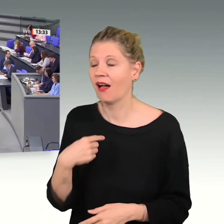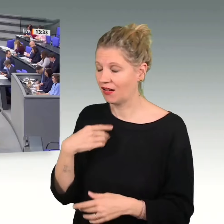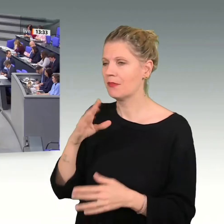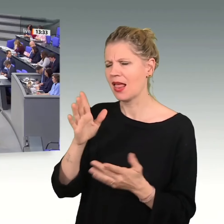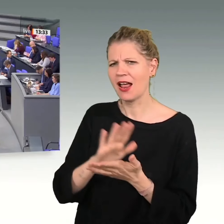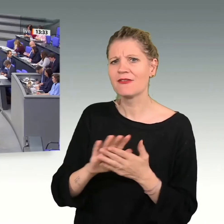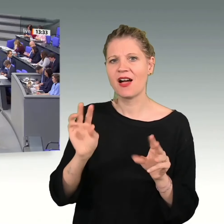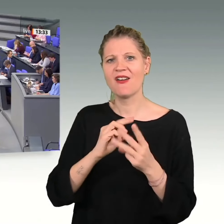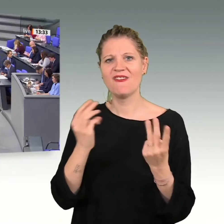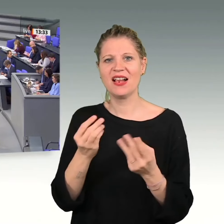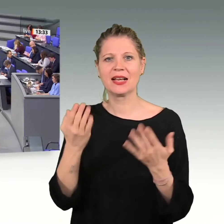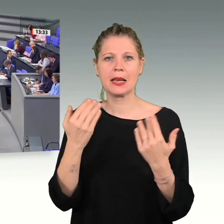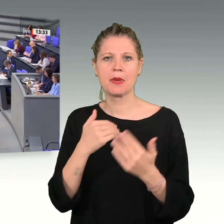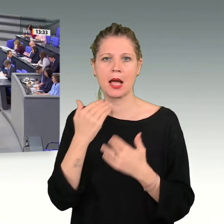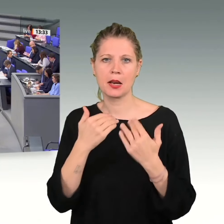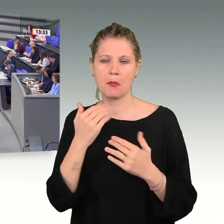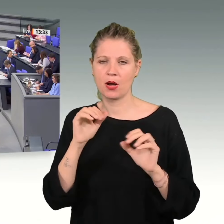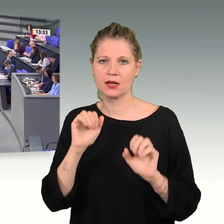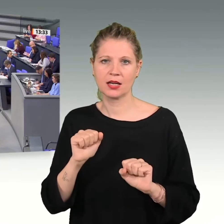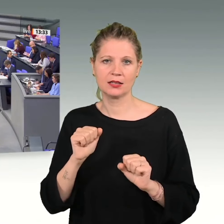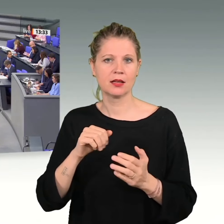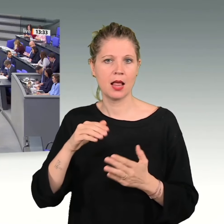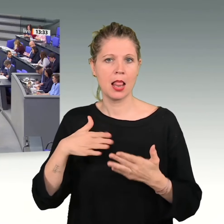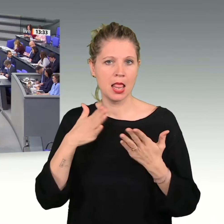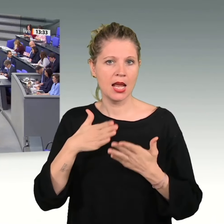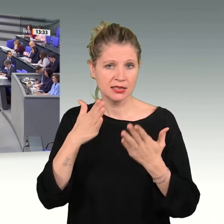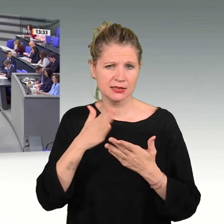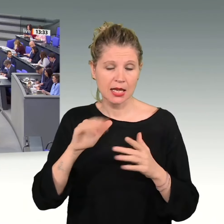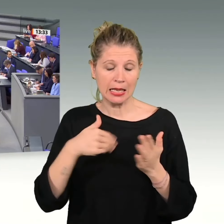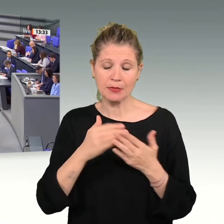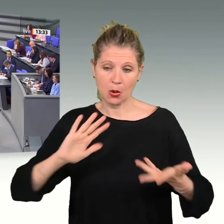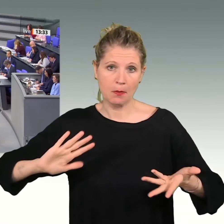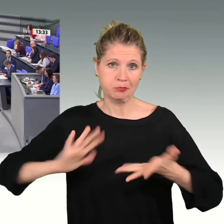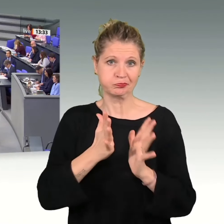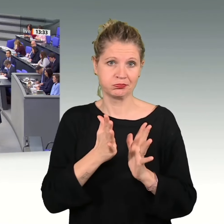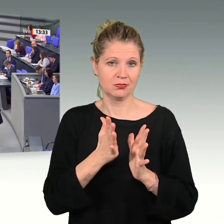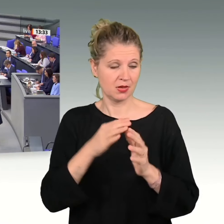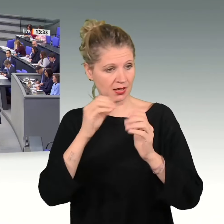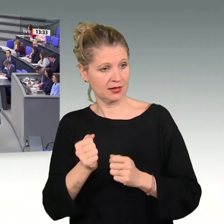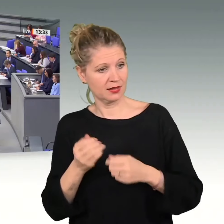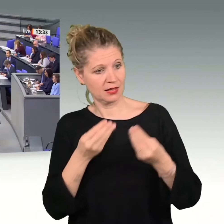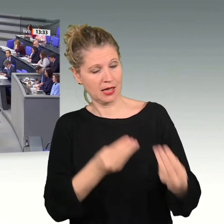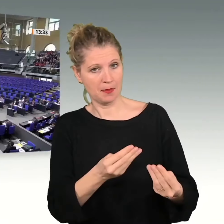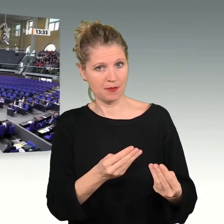Kurzzusammenfassungen für Politikerinnen. Das kann ich Ihnen gerne ans Herz lesen. Danach wissen Sie dann noch etwas mehr.